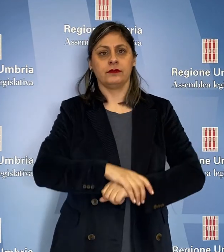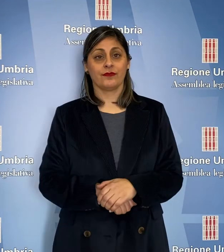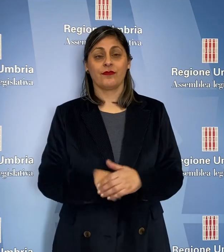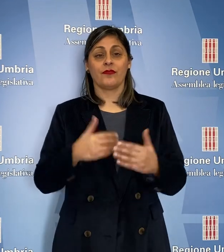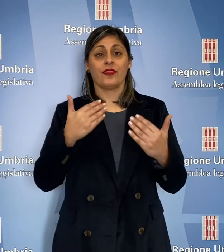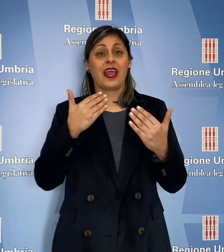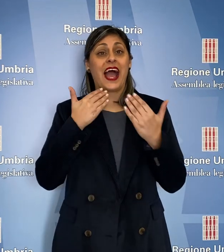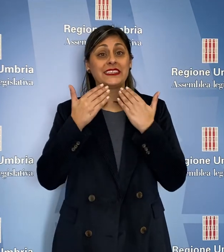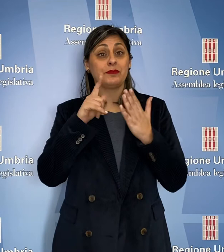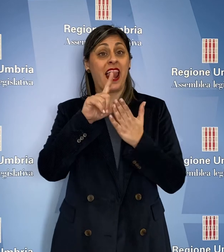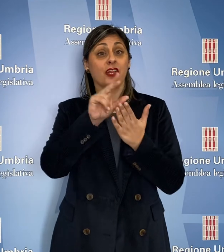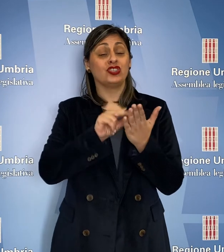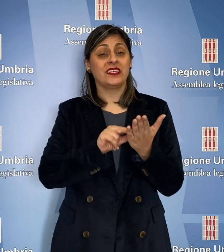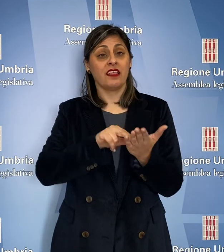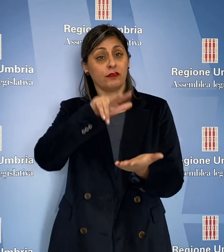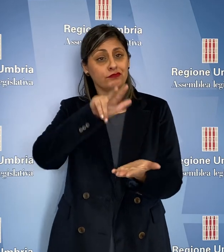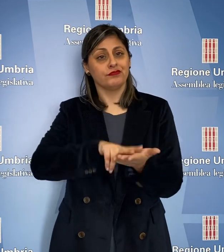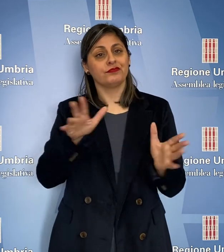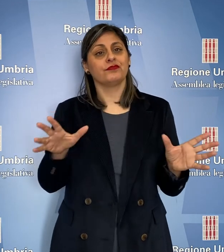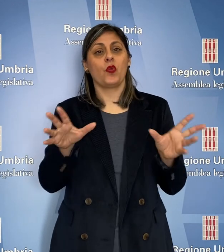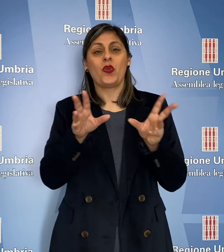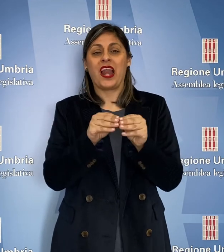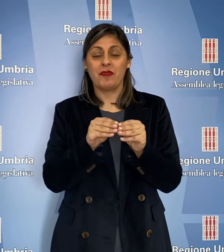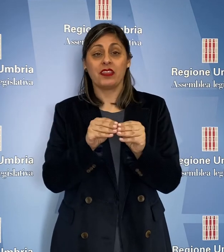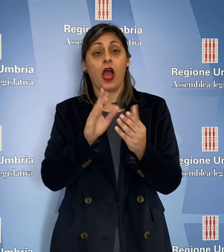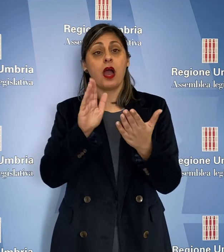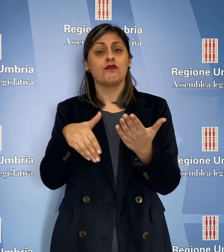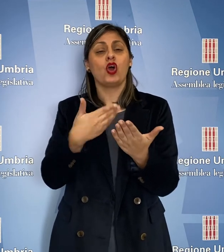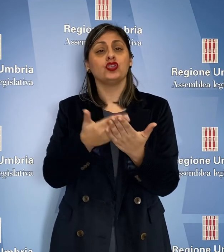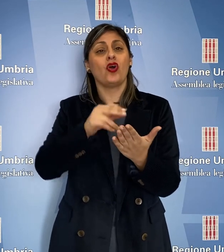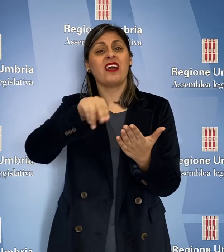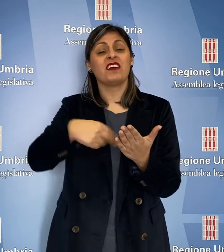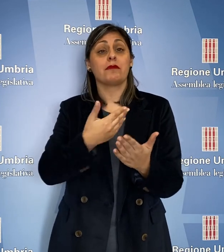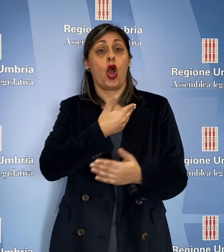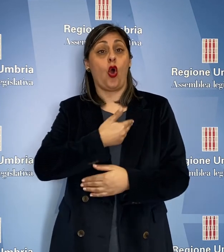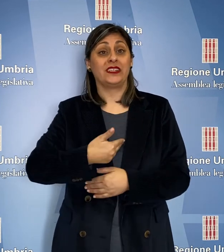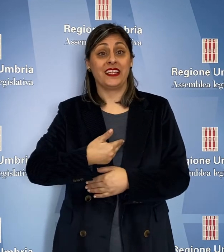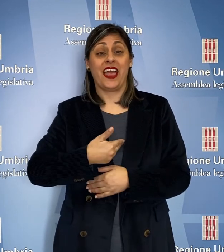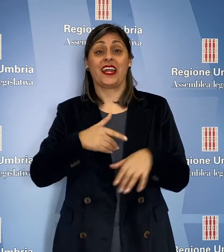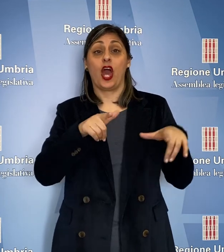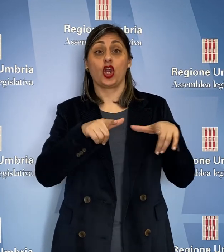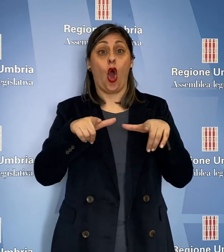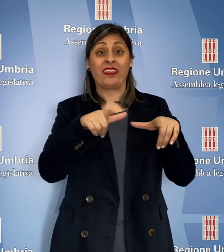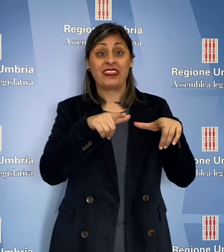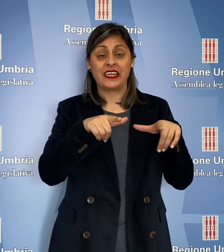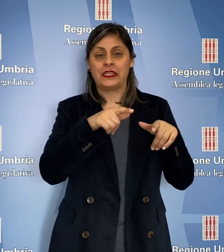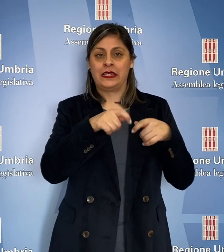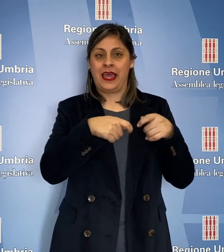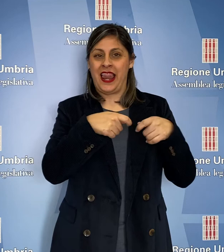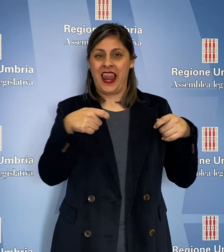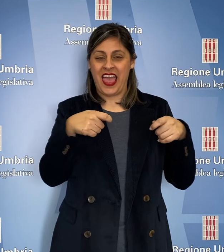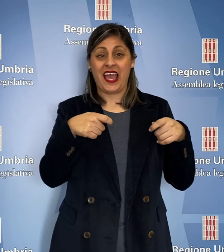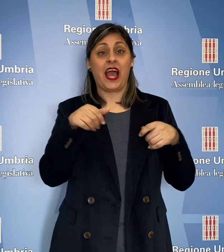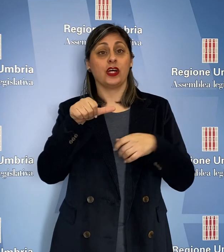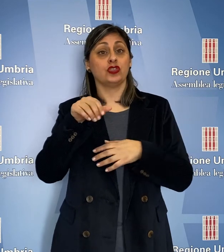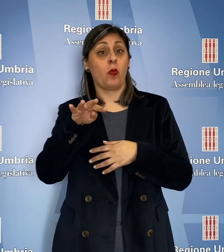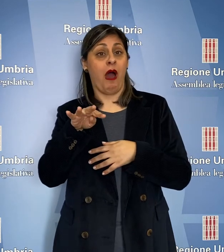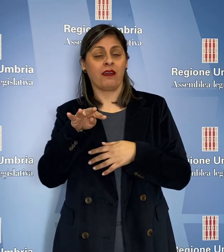L'Assemblea legislativa ha approvato all'unanimità la mozione a firma dei consiglieri Eugenio Rondini della Lega, Marco